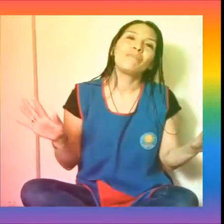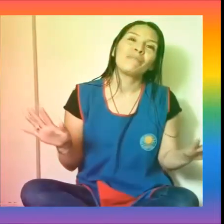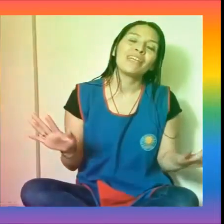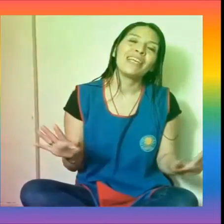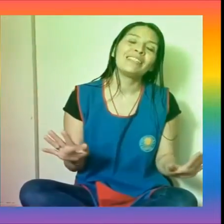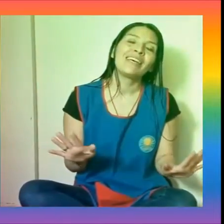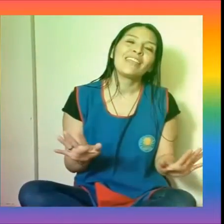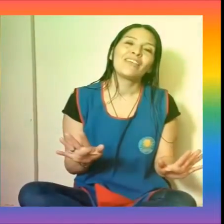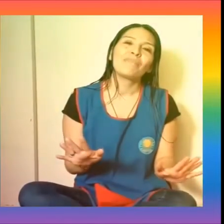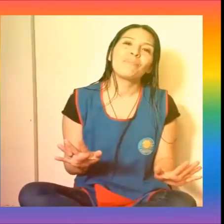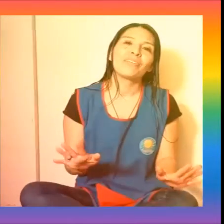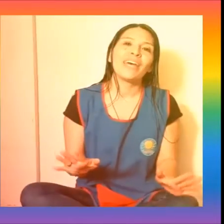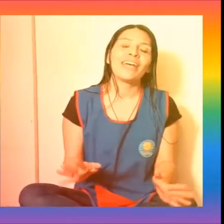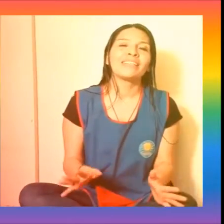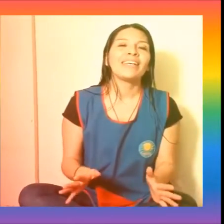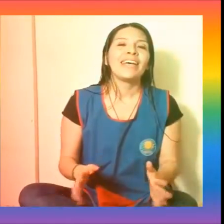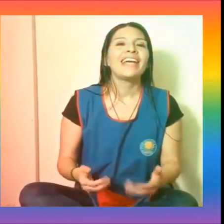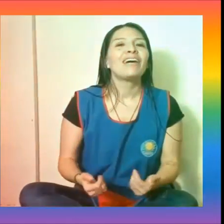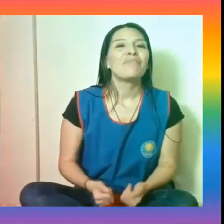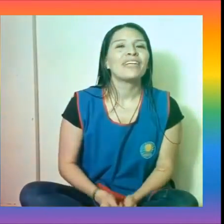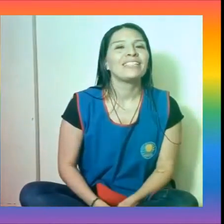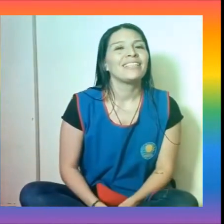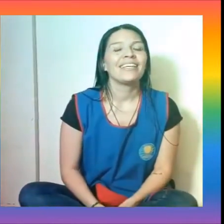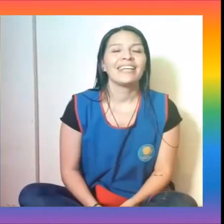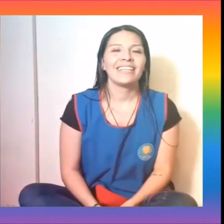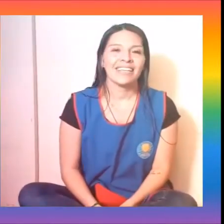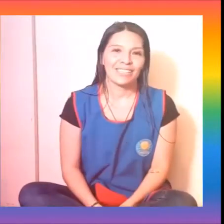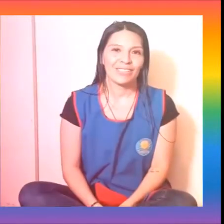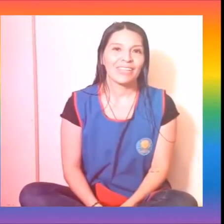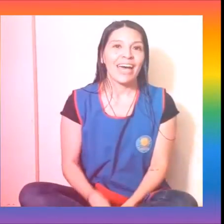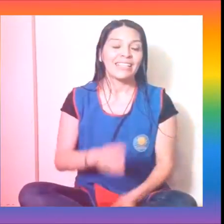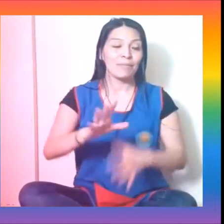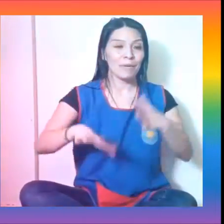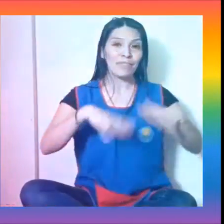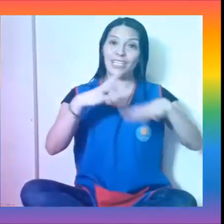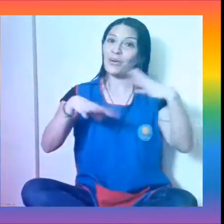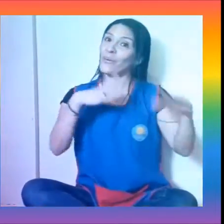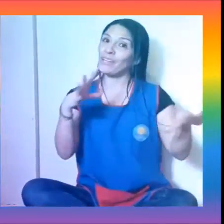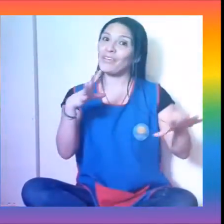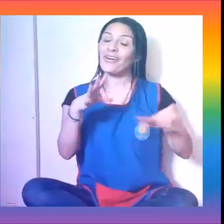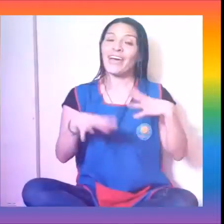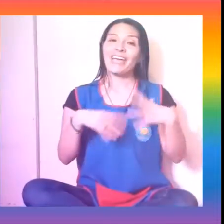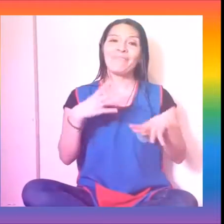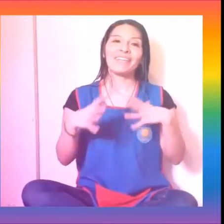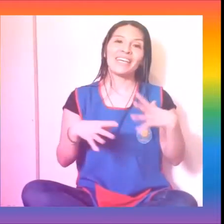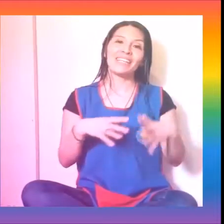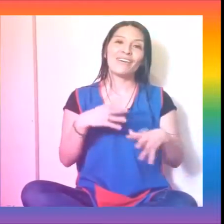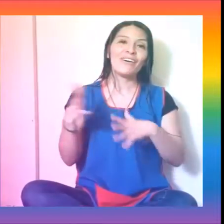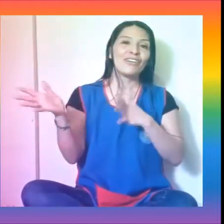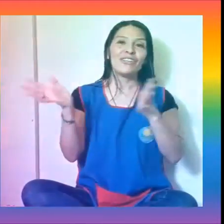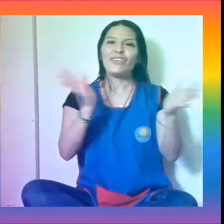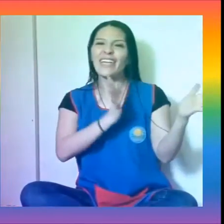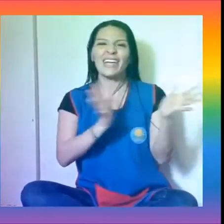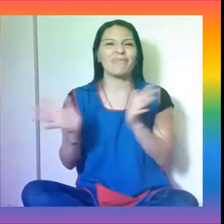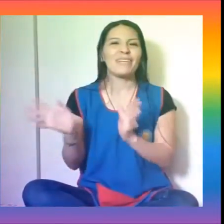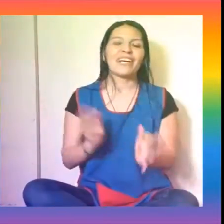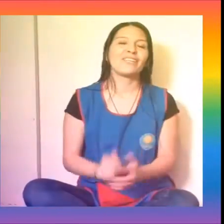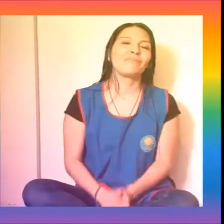familias, donde importa es el amor que se tienen entre ellos. Así podemos ir jugando e inventando todas las familias que nos